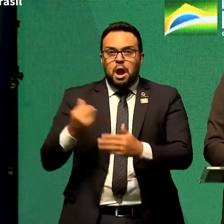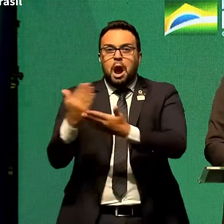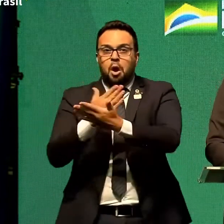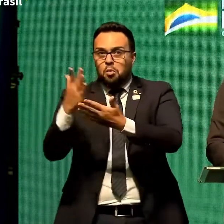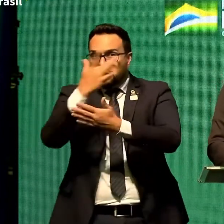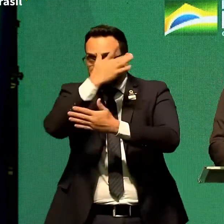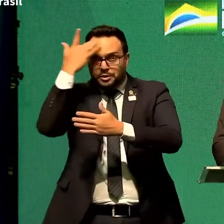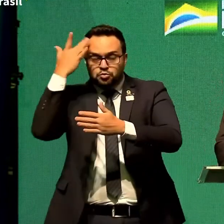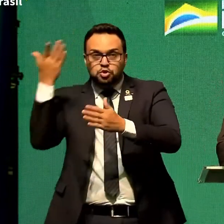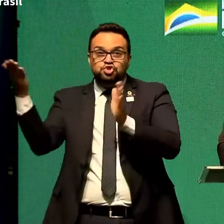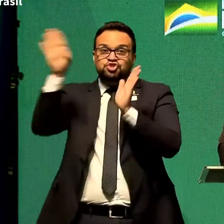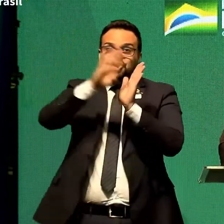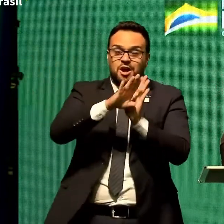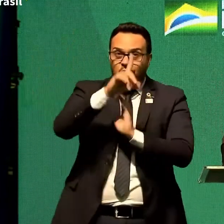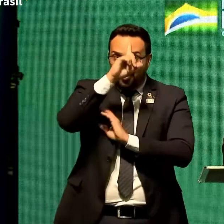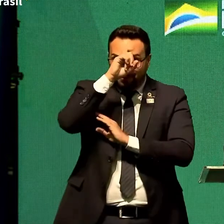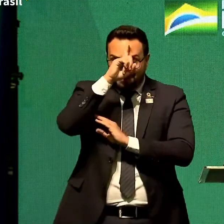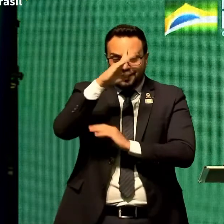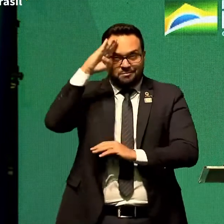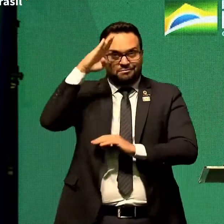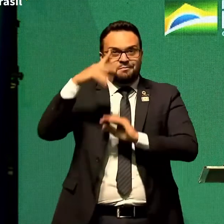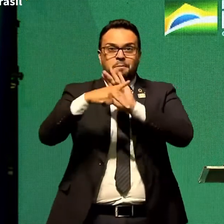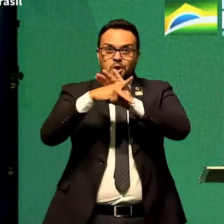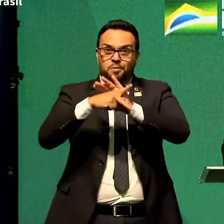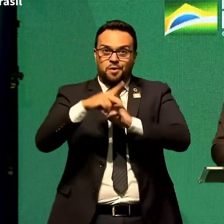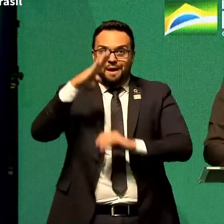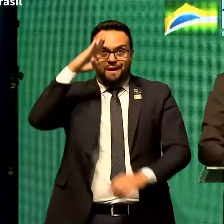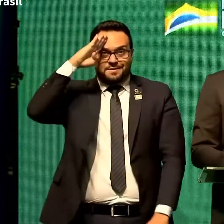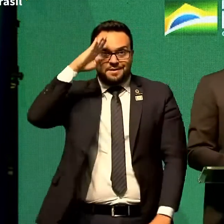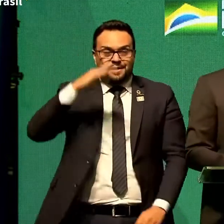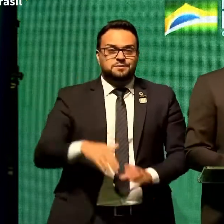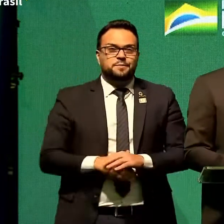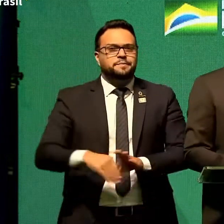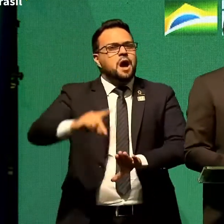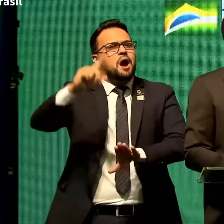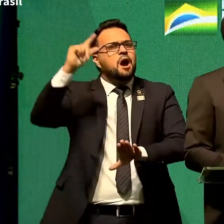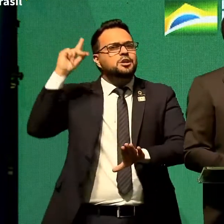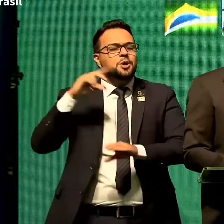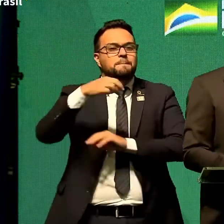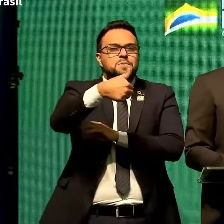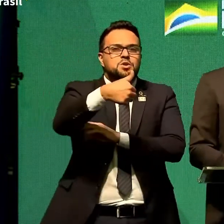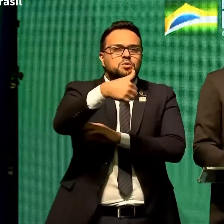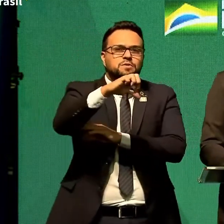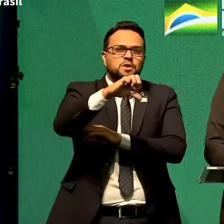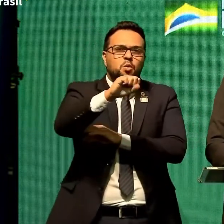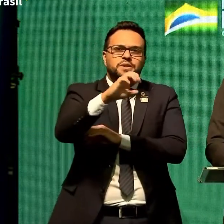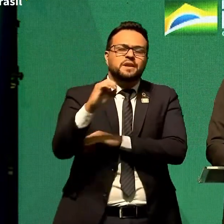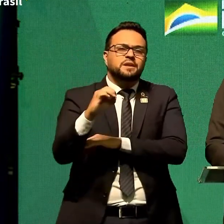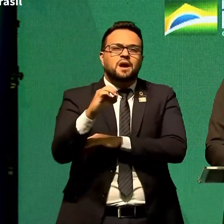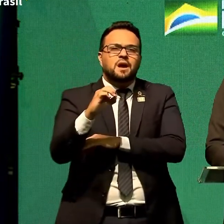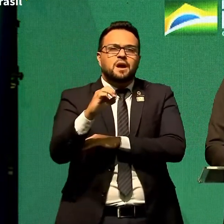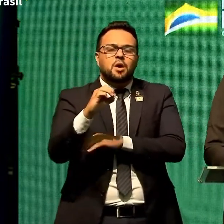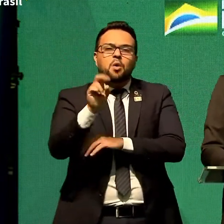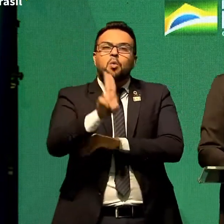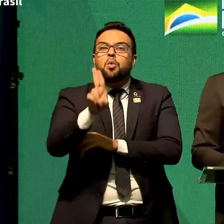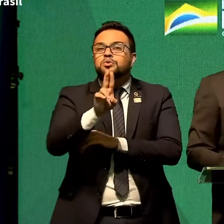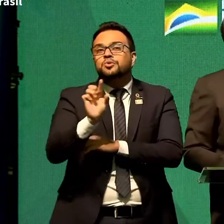hospital central do exército. Naquela época, o que foi usado para combater o HIV?